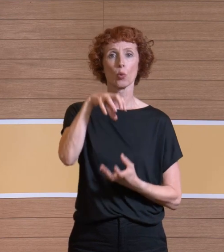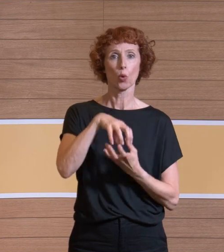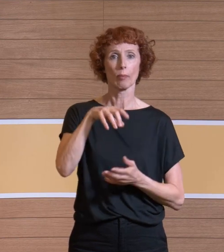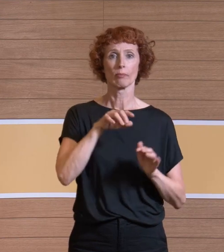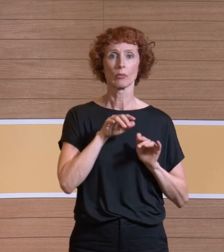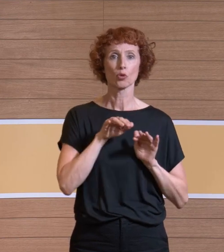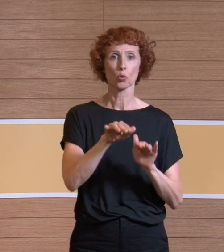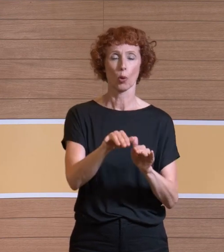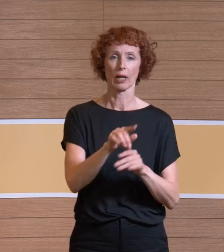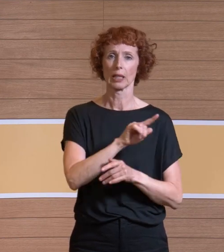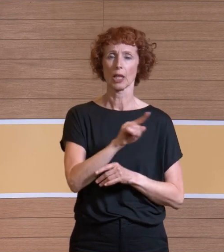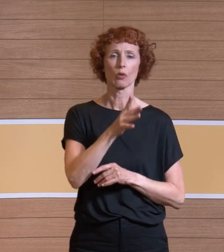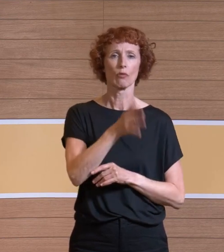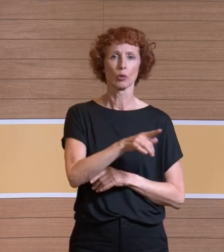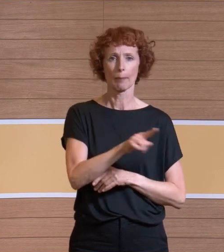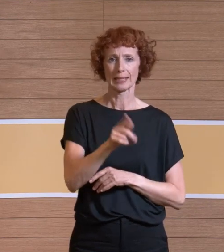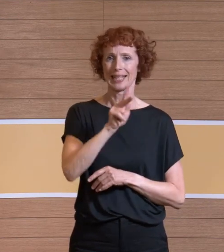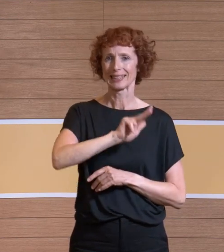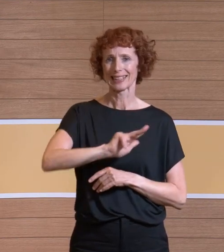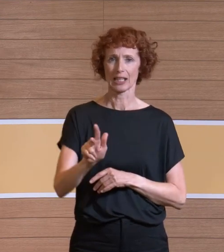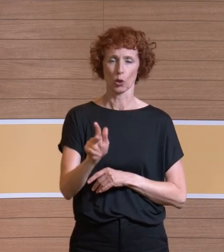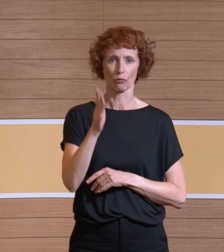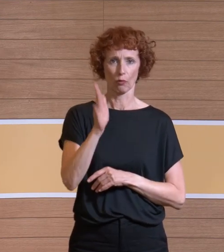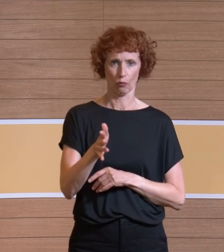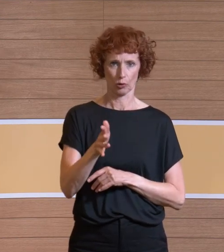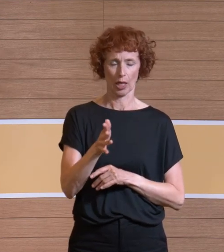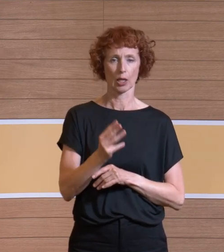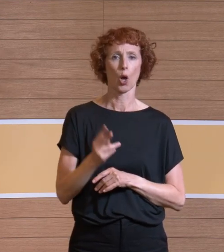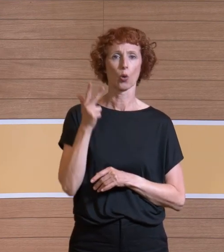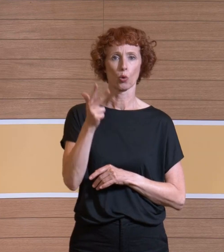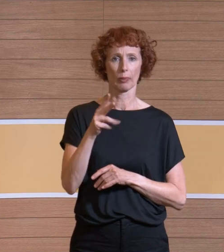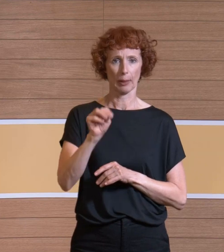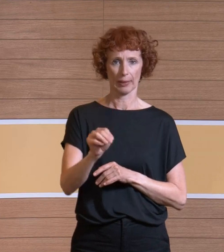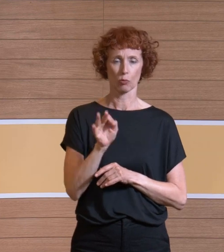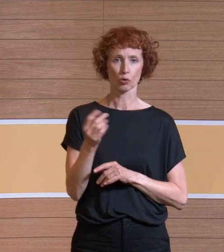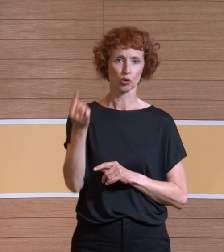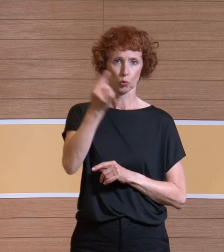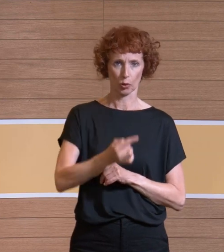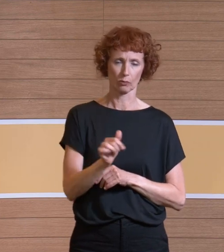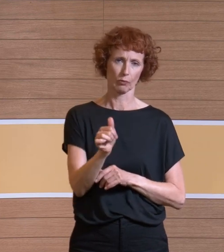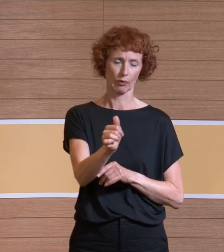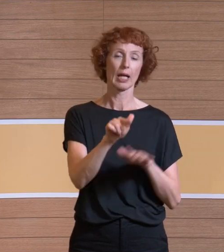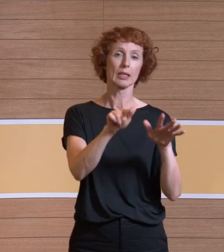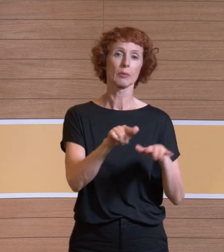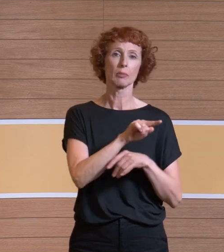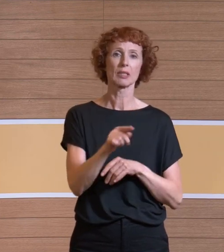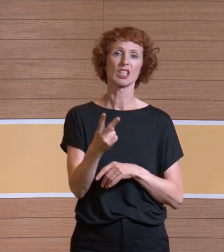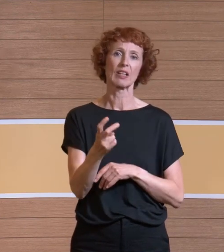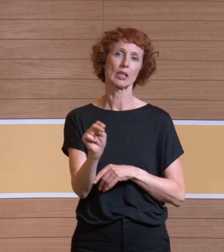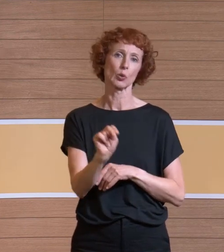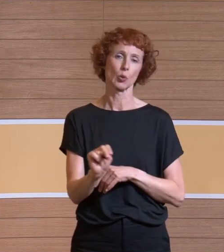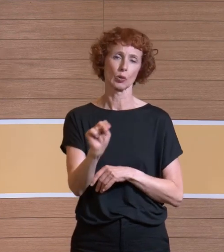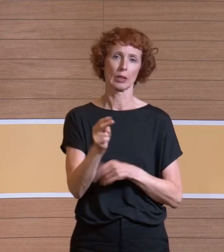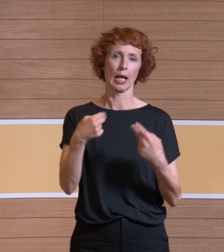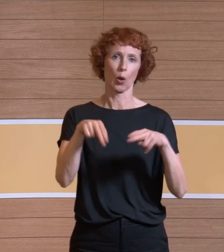1.500 bis 3.500 Kubikmeter die Stunde. Da sind wir so bei 17 bis 20 Minuten von der